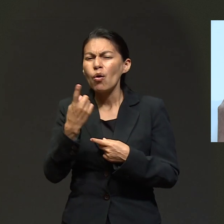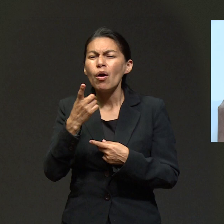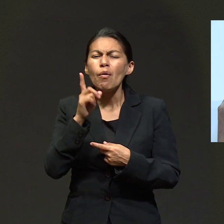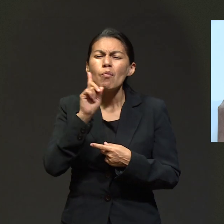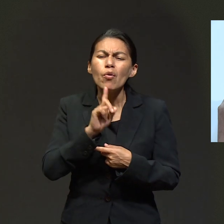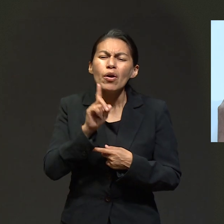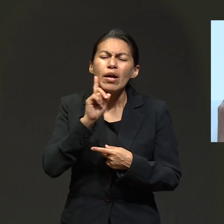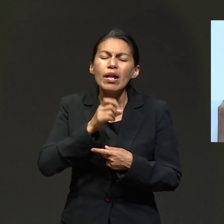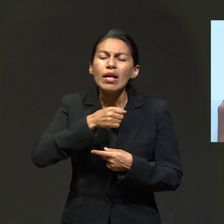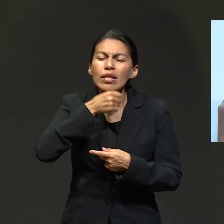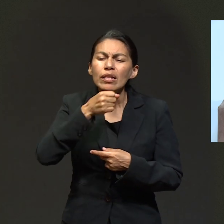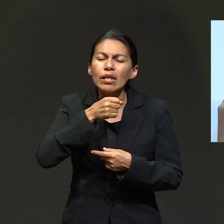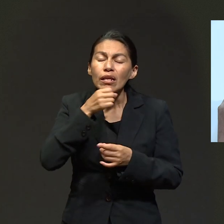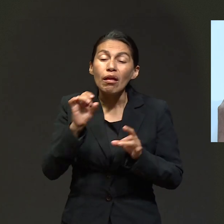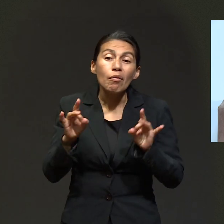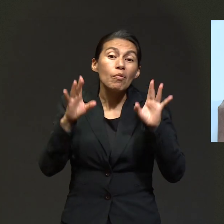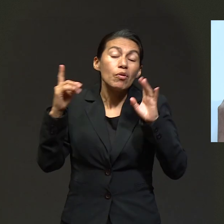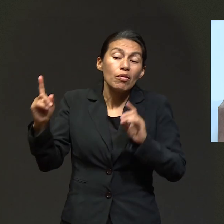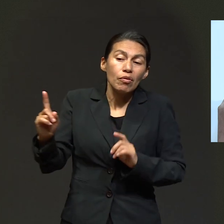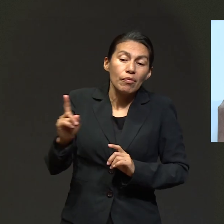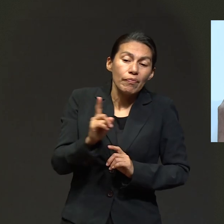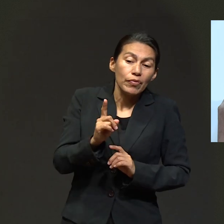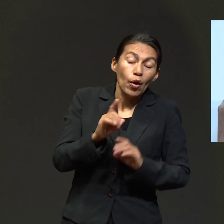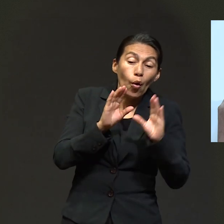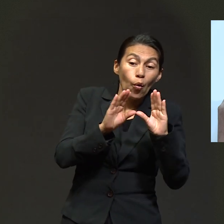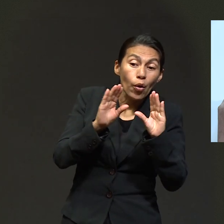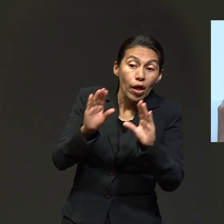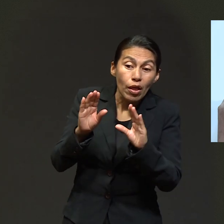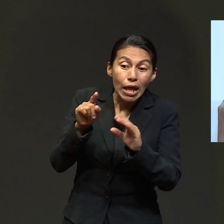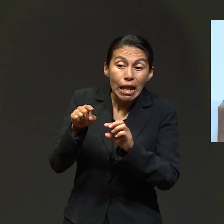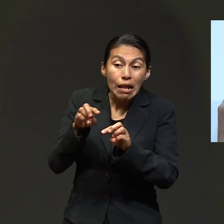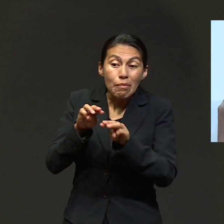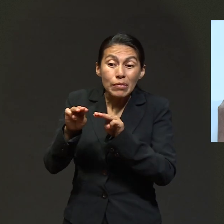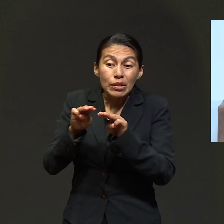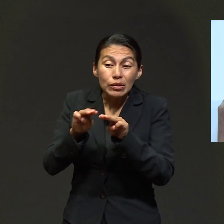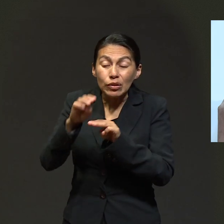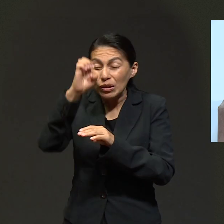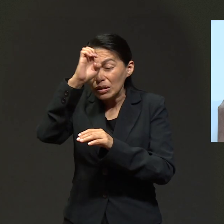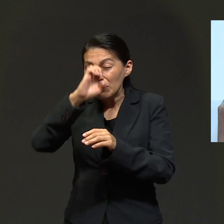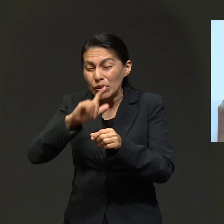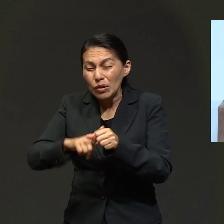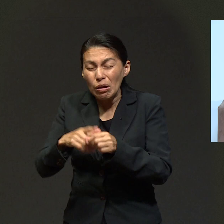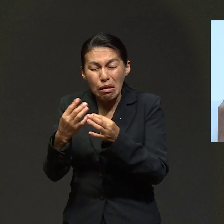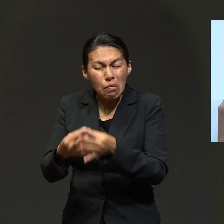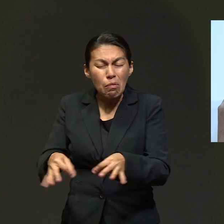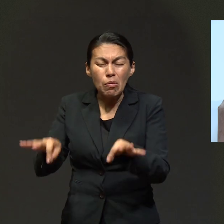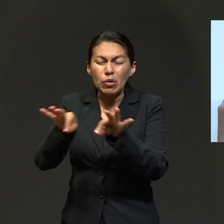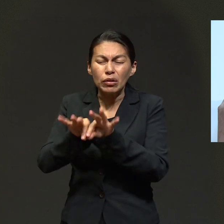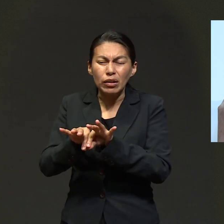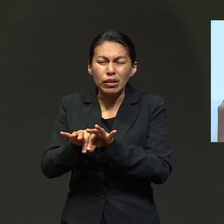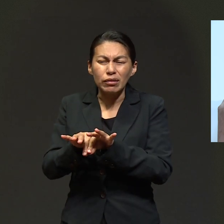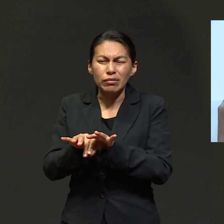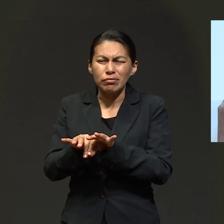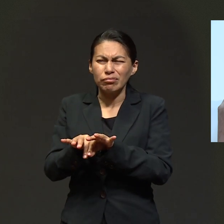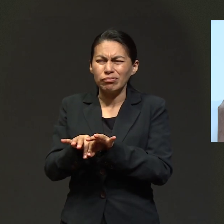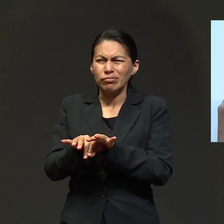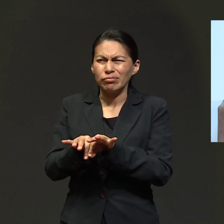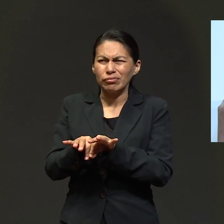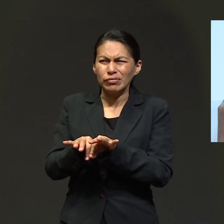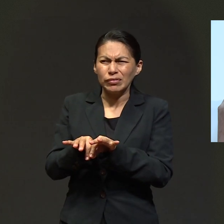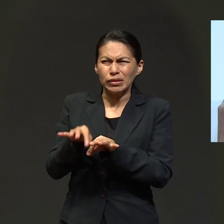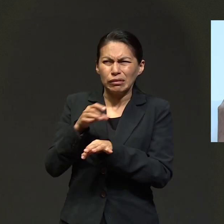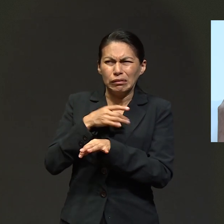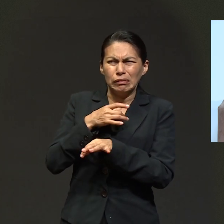volvió a suceder con una ancianita que de pronto se me apareció en el camino y me dijo, cuide a este niño porque él trae una misión espiritual muy